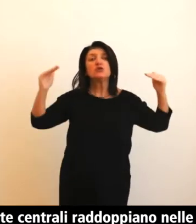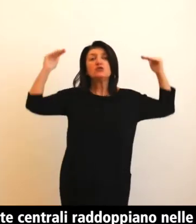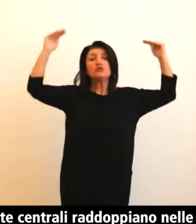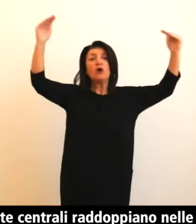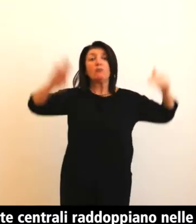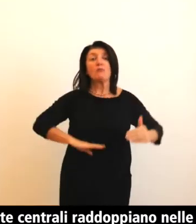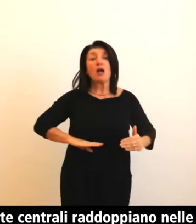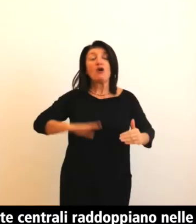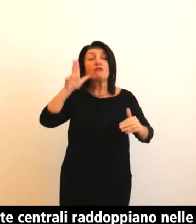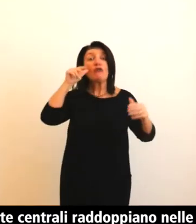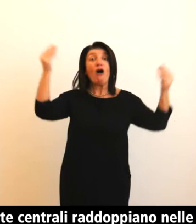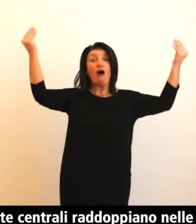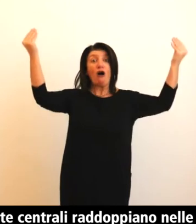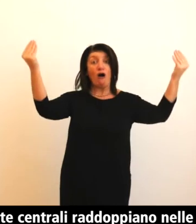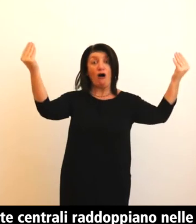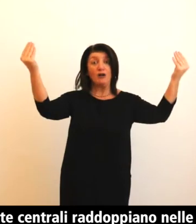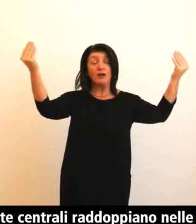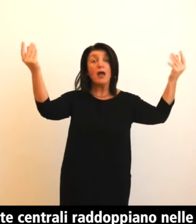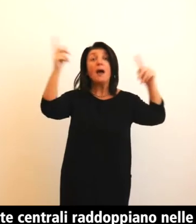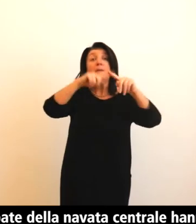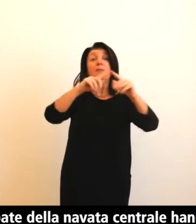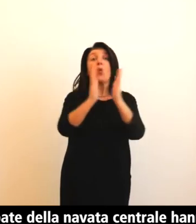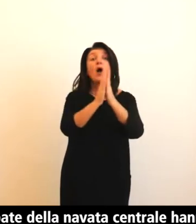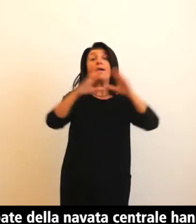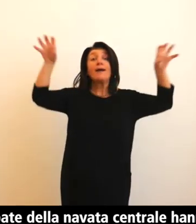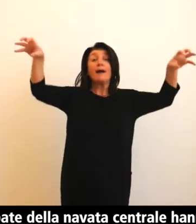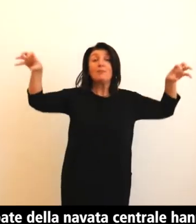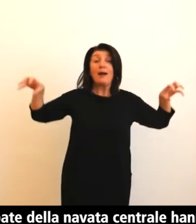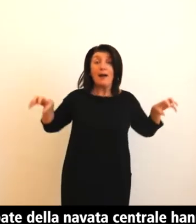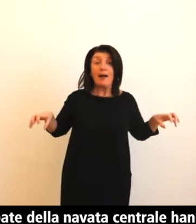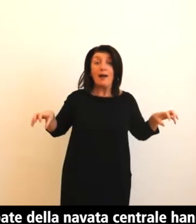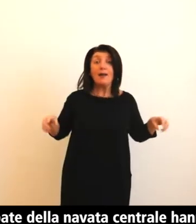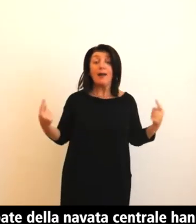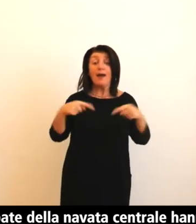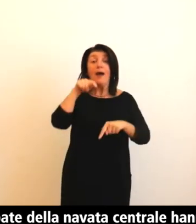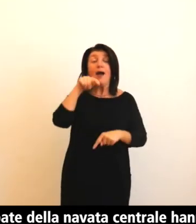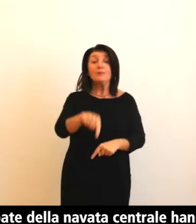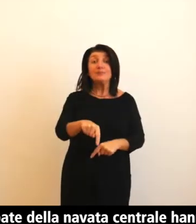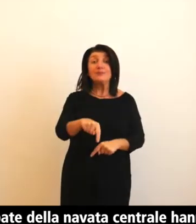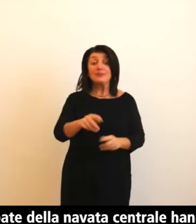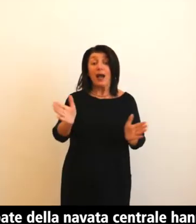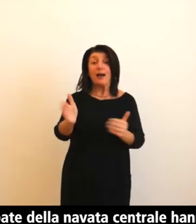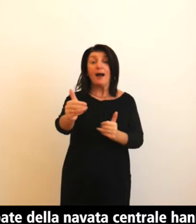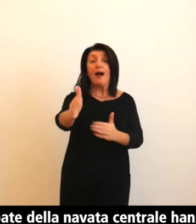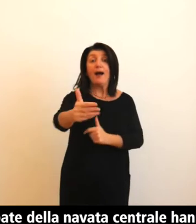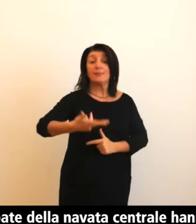Le prime tre campate della navata centrale hanno grandi volte a crociera con